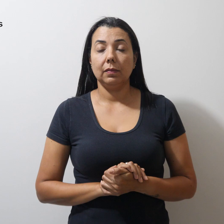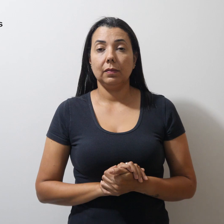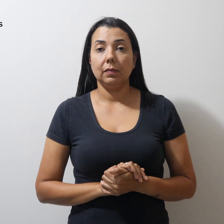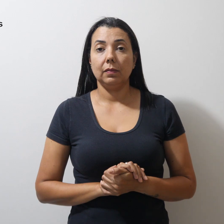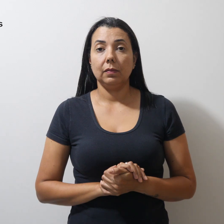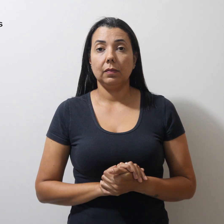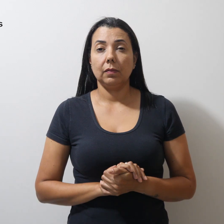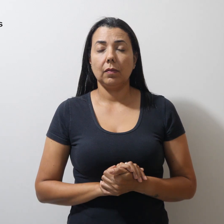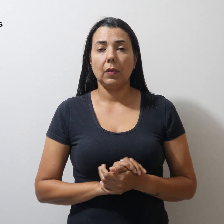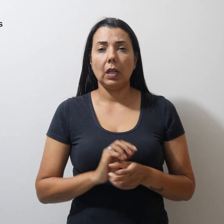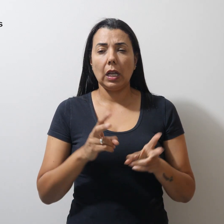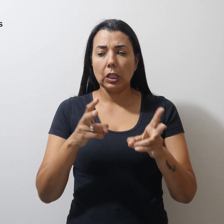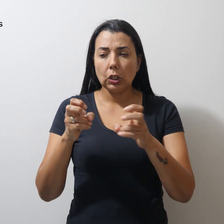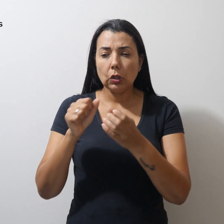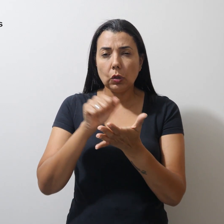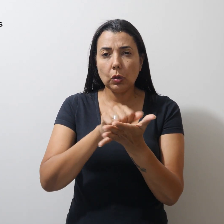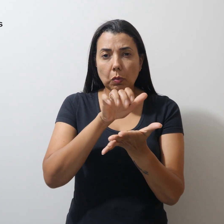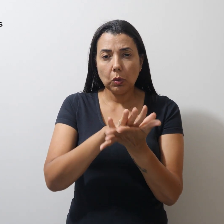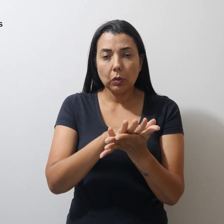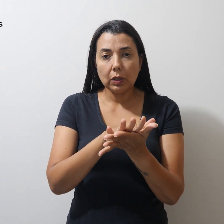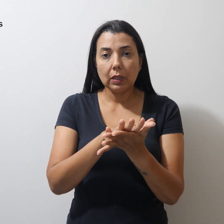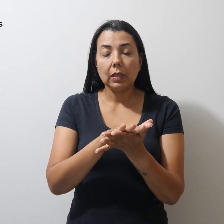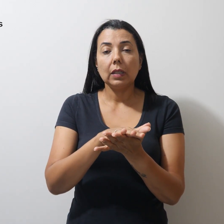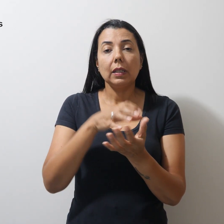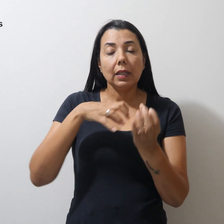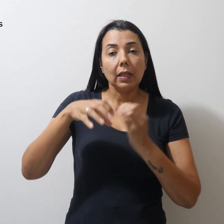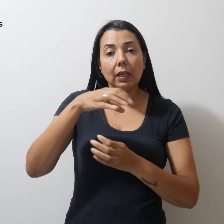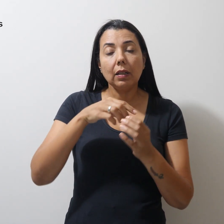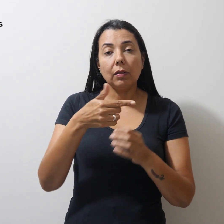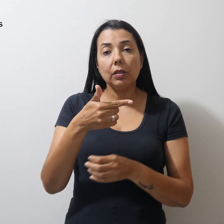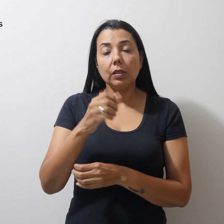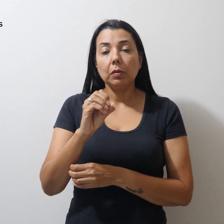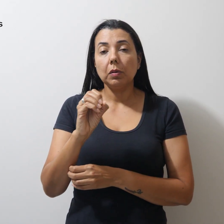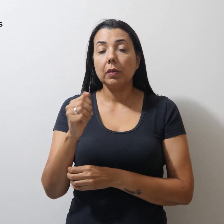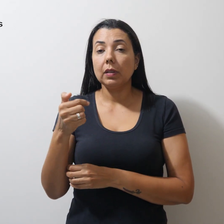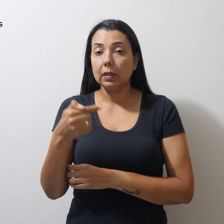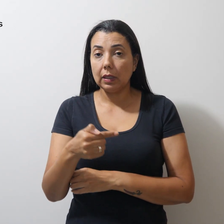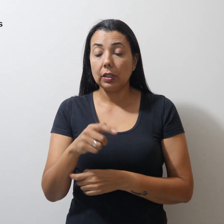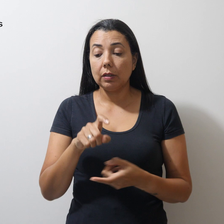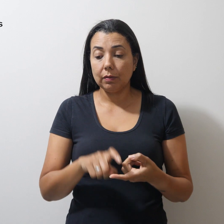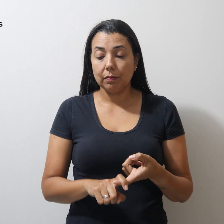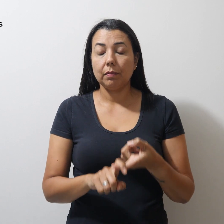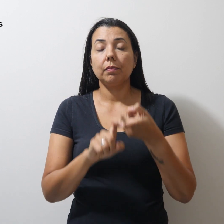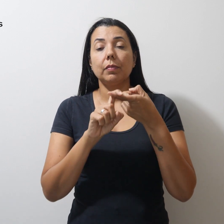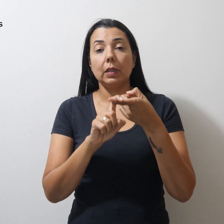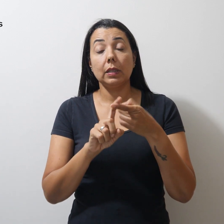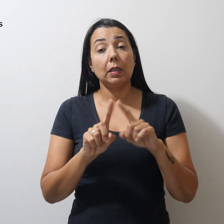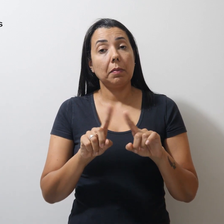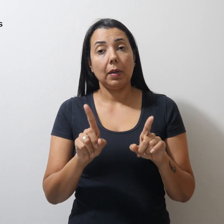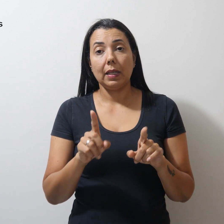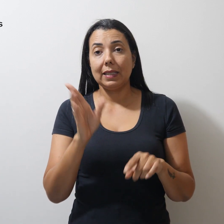Cobrança de multa da greve de 2017 está suspensa, mas não cancelada.